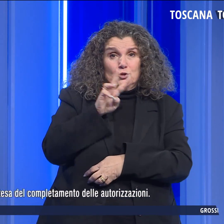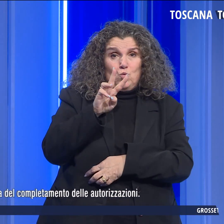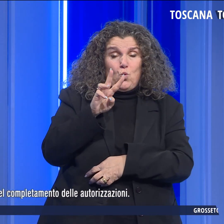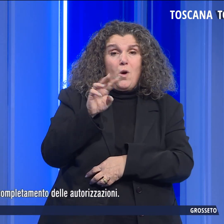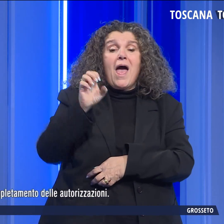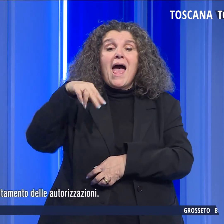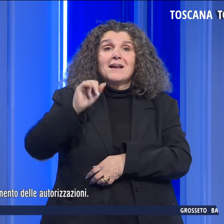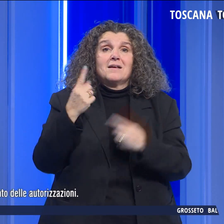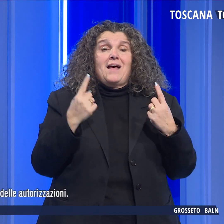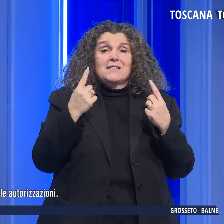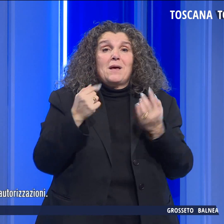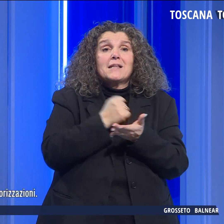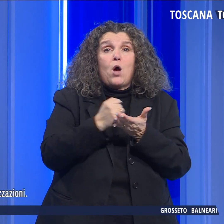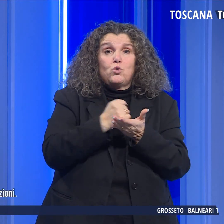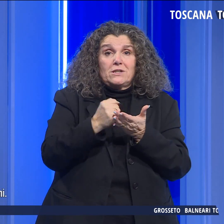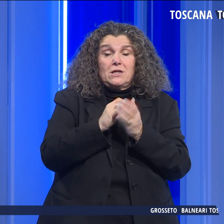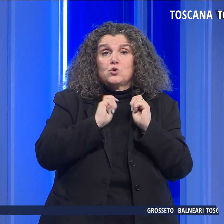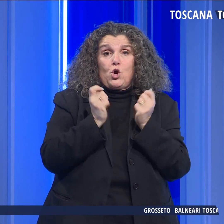completamento delle autorizzazioni.